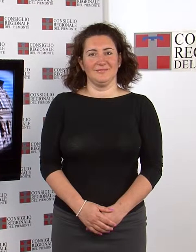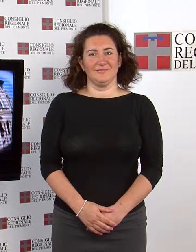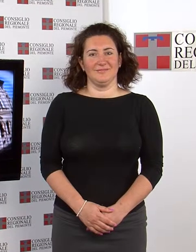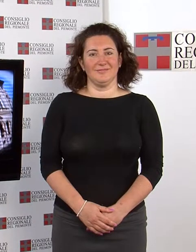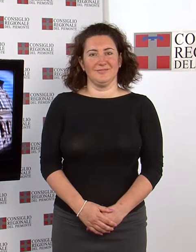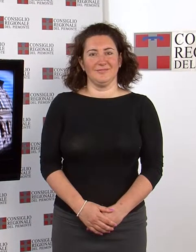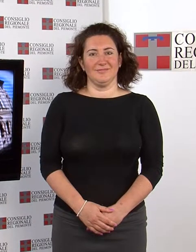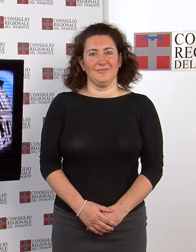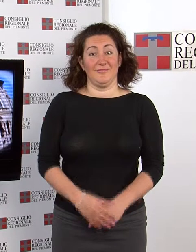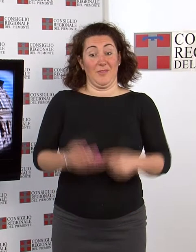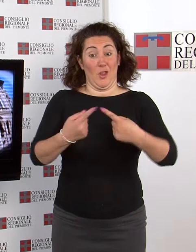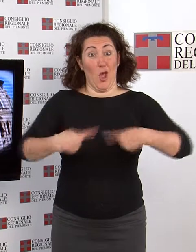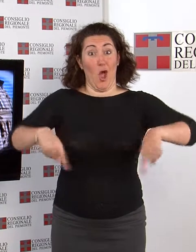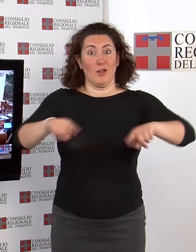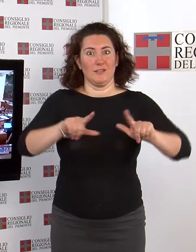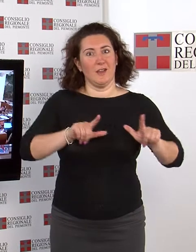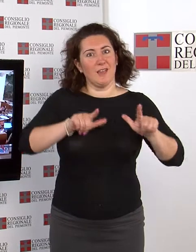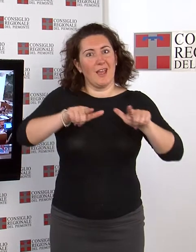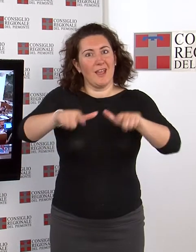Settimana in consiglio